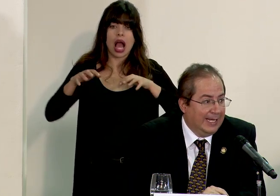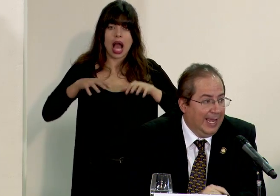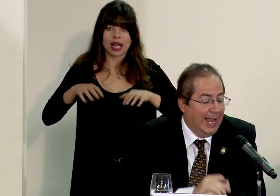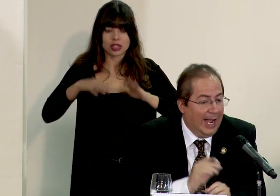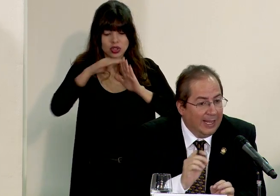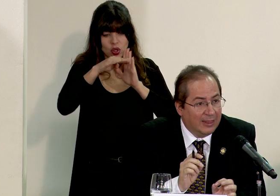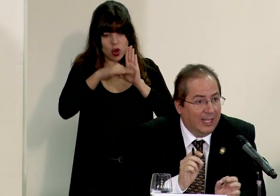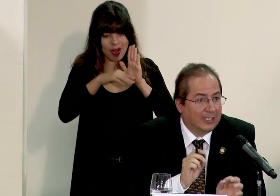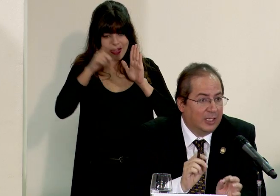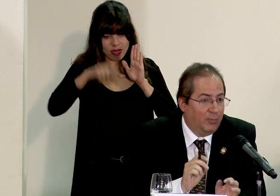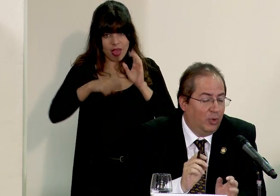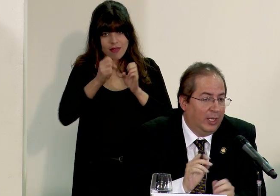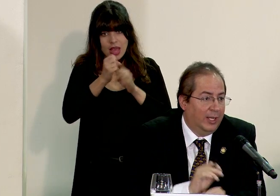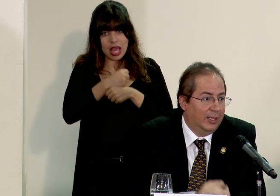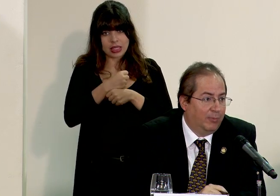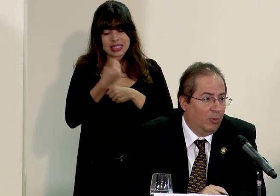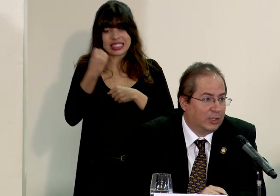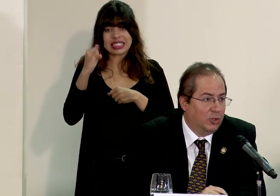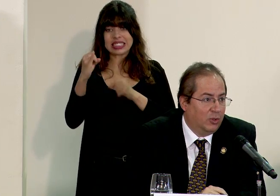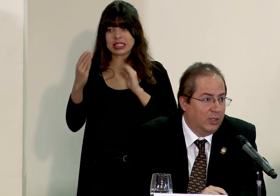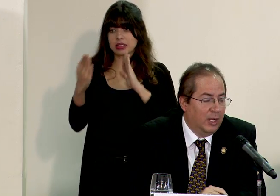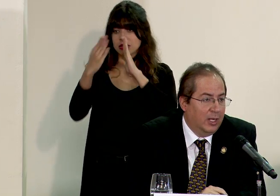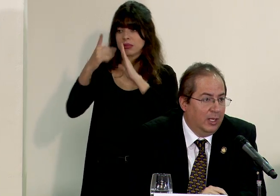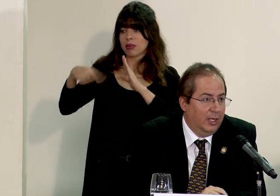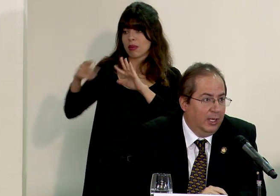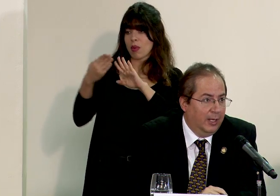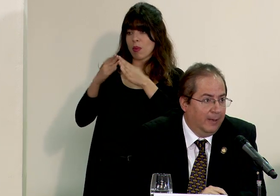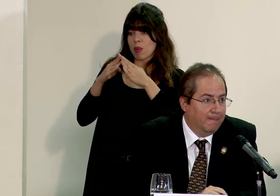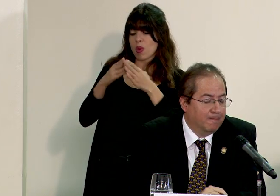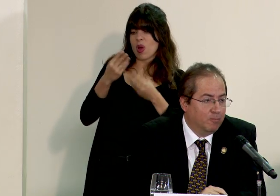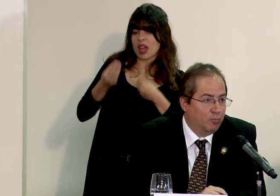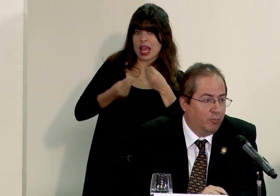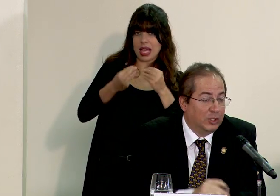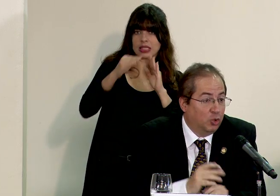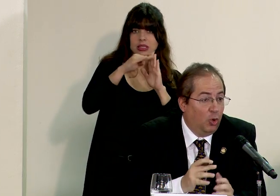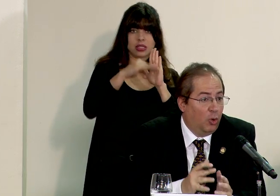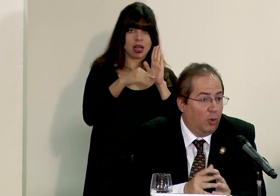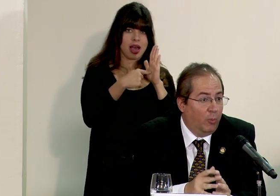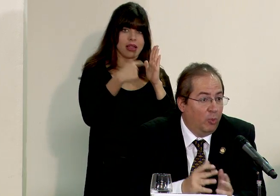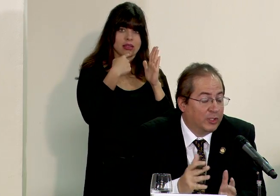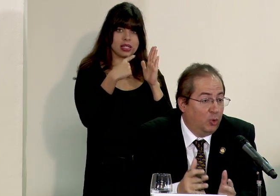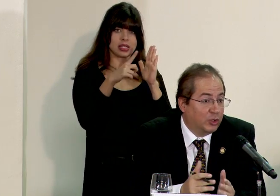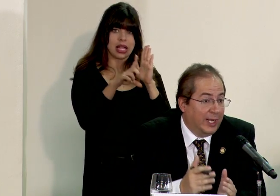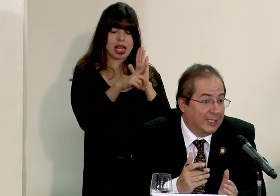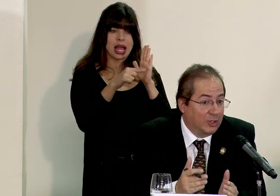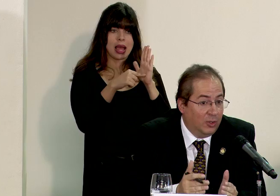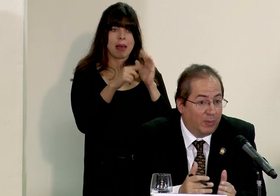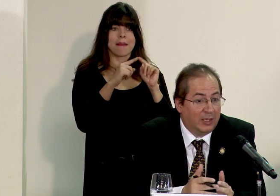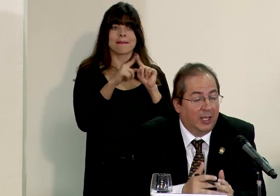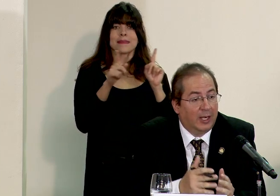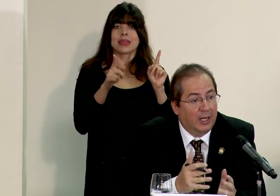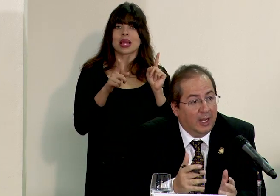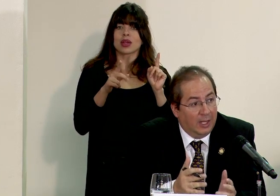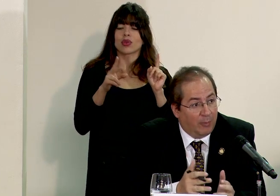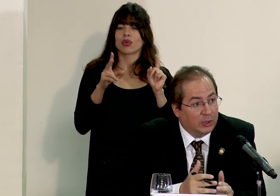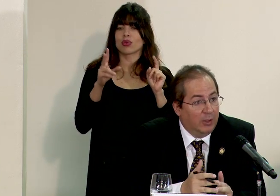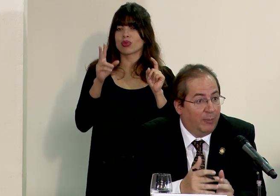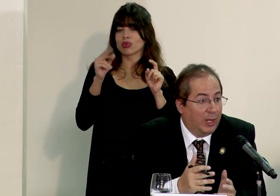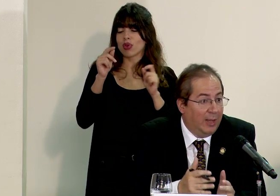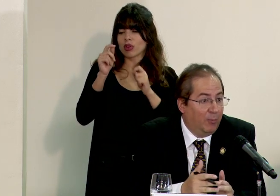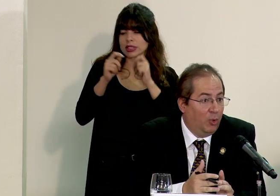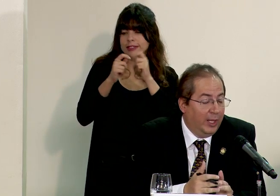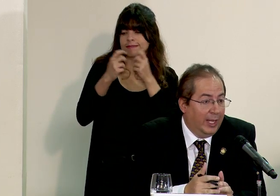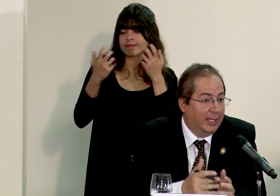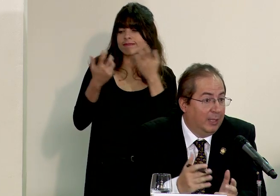que ante ese tipo de población pues no se ajusta en el sentido de plantear la